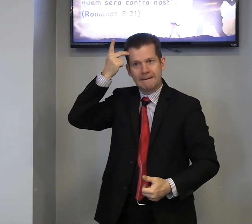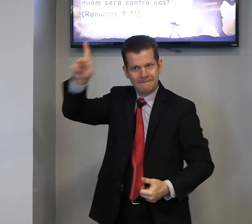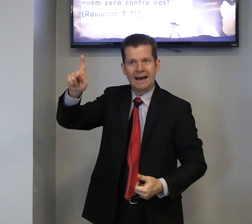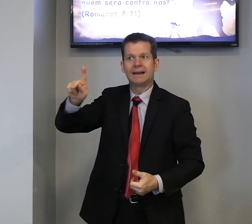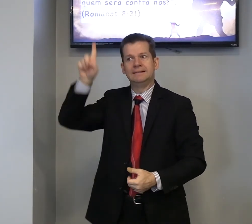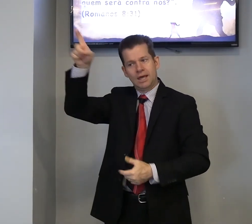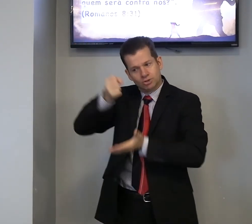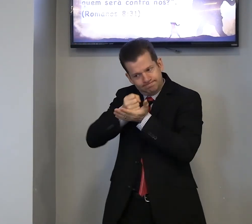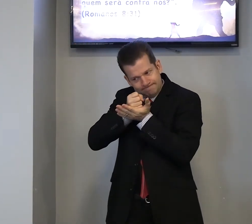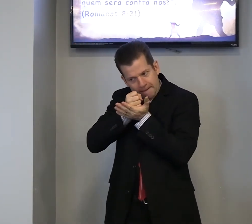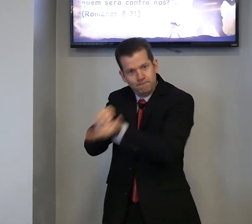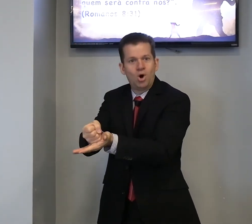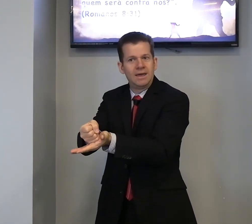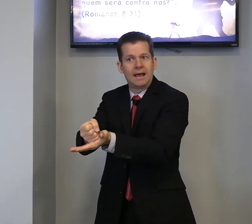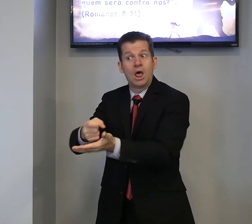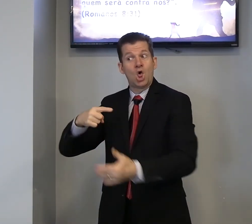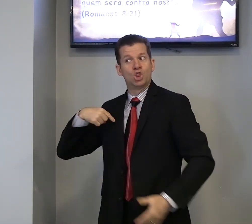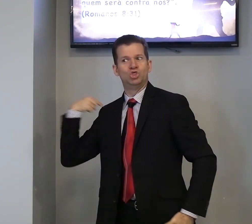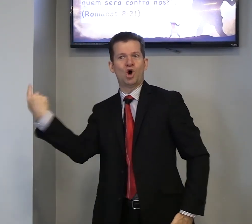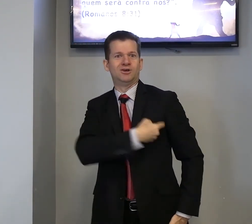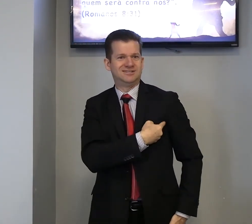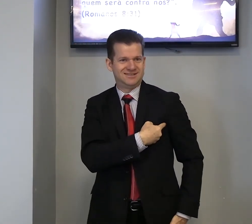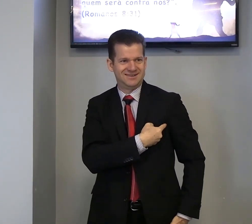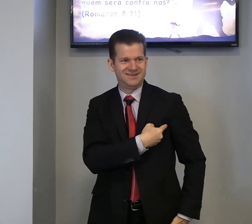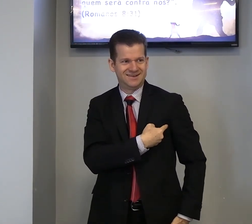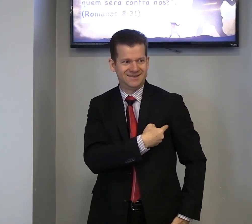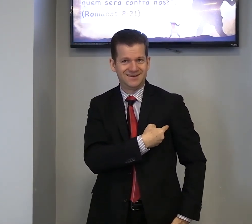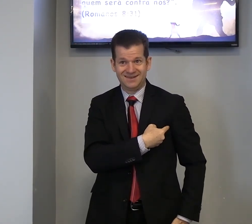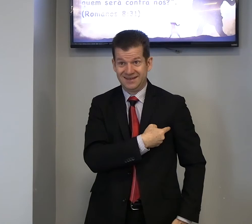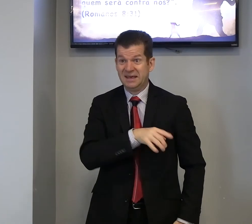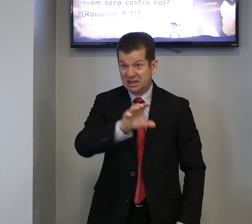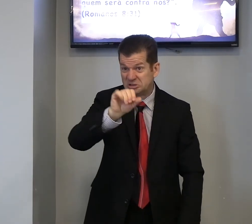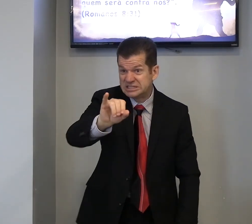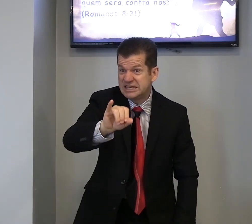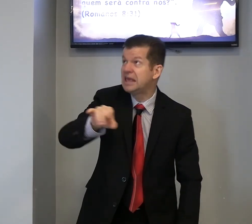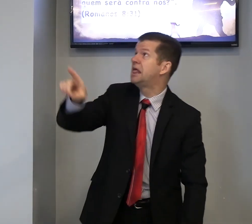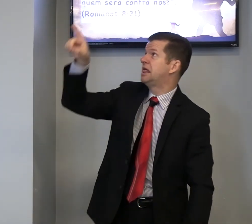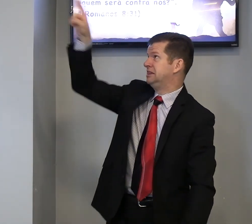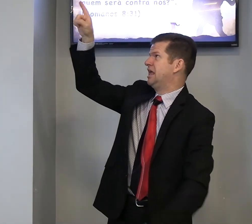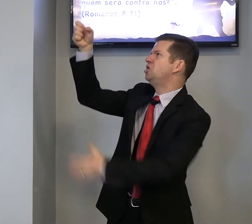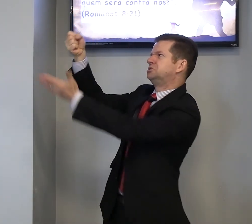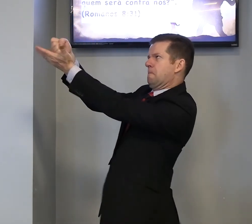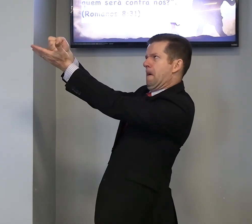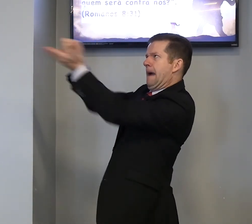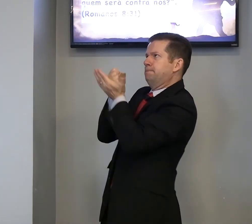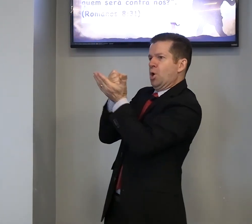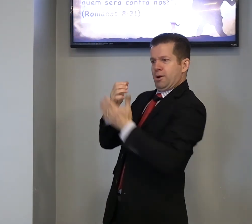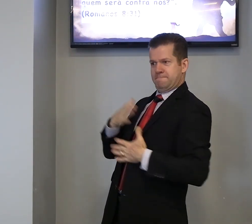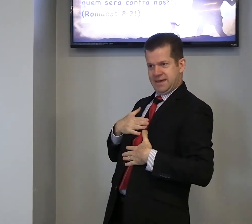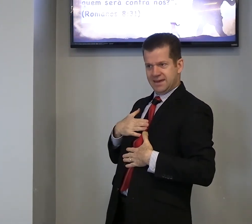repara, Deus, apoia, nós, então, se, Deus, é, por, mim,